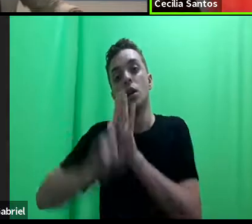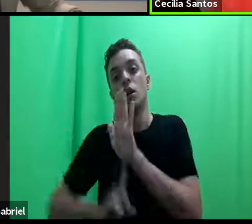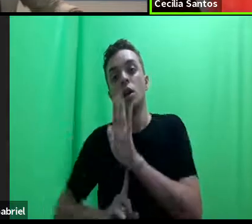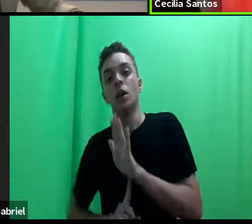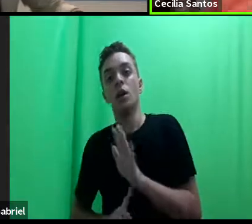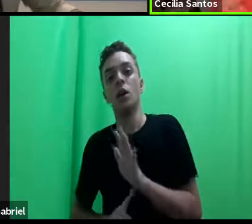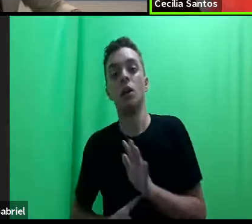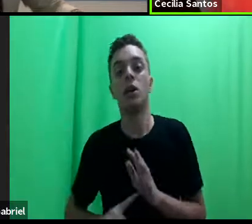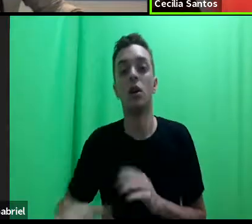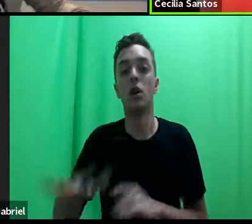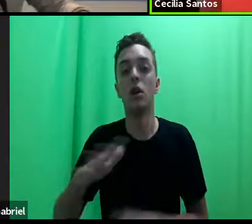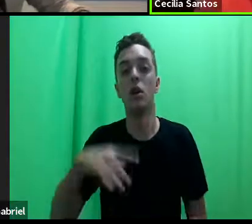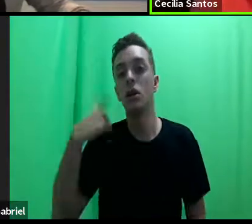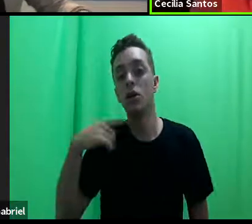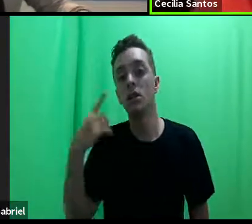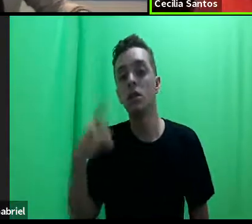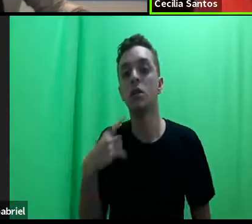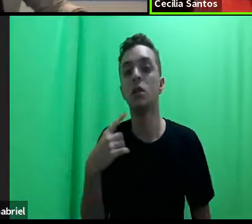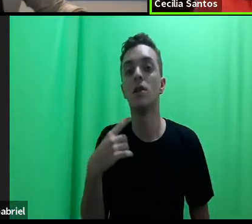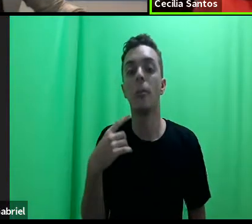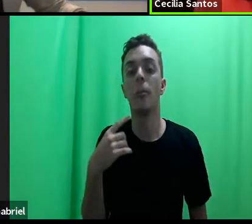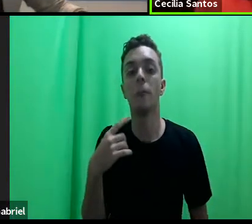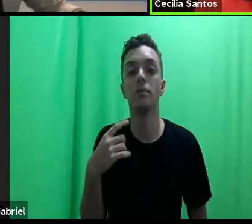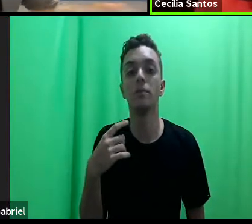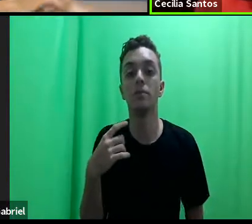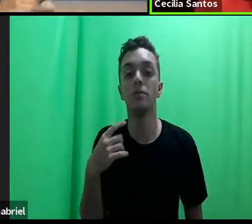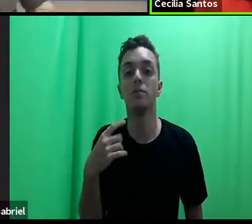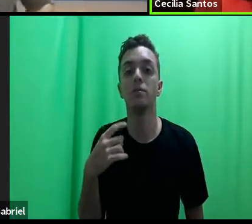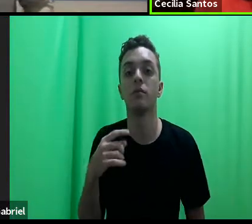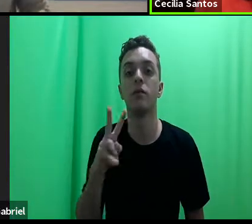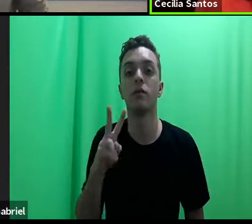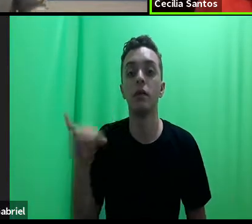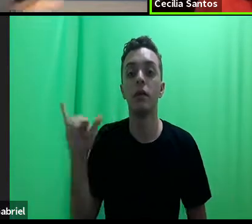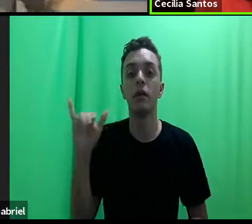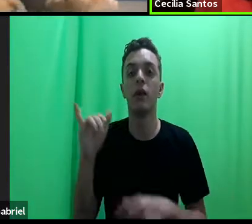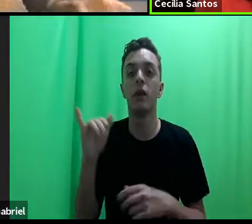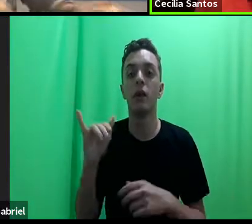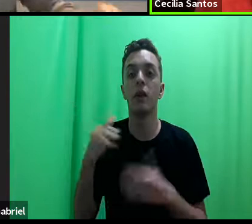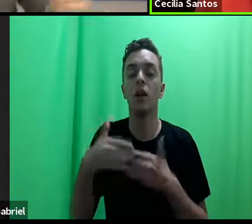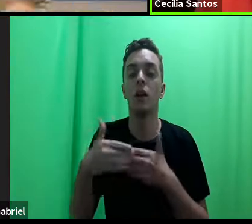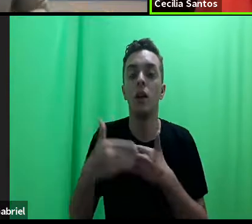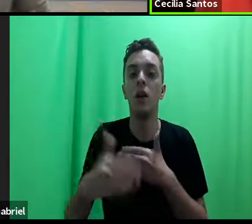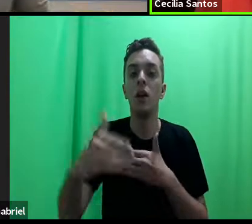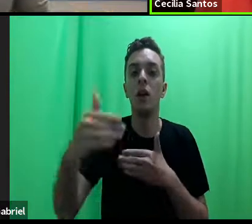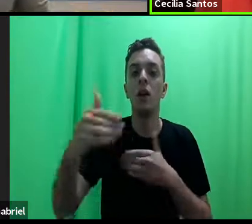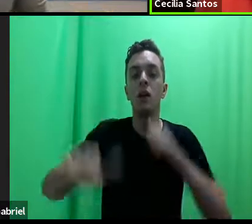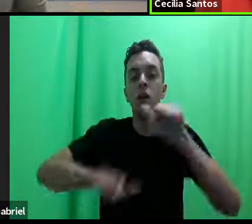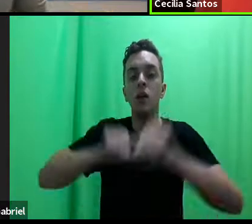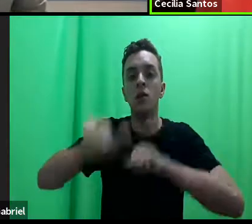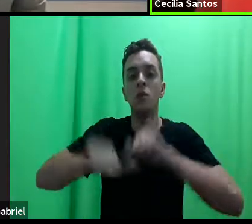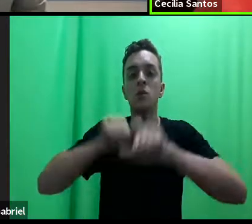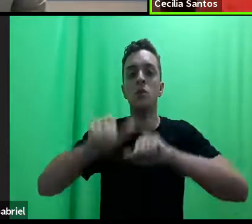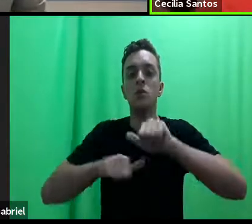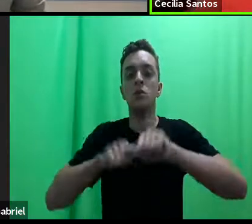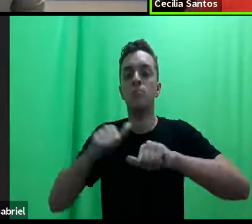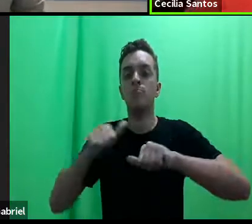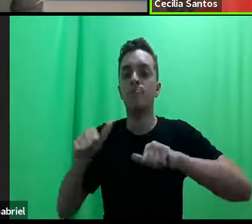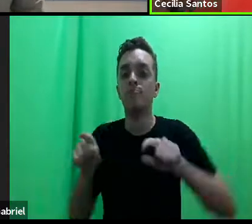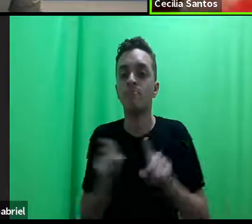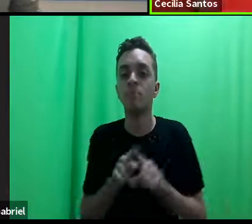num tipo de advocacia que vai ser transformadora e,